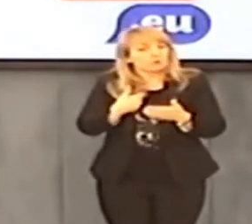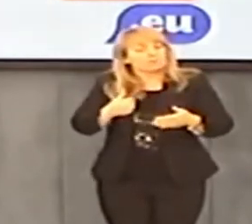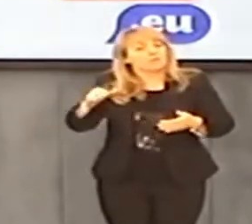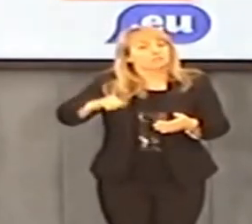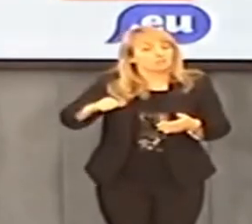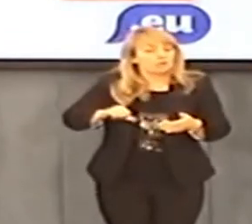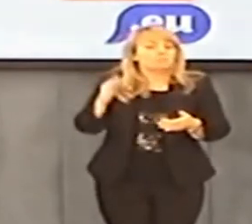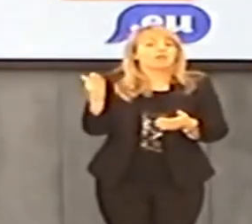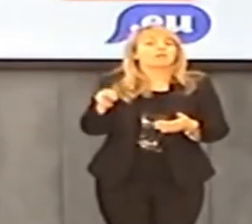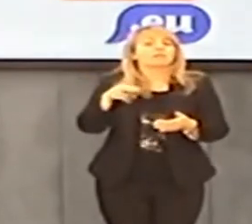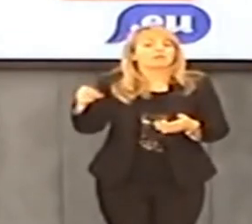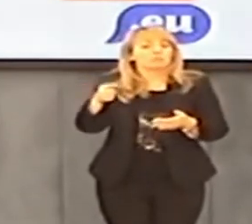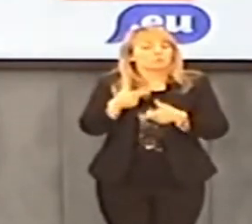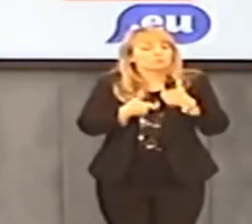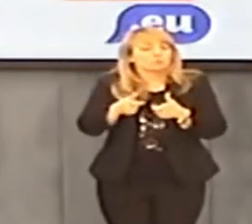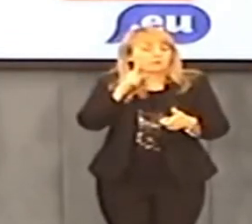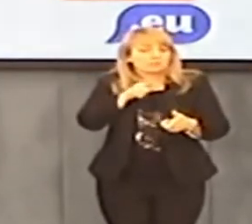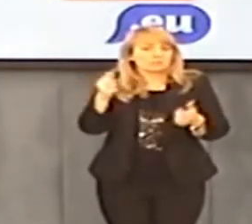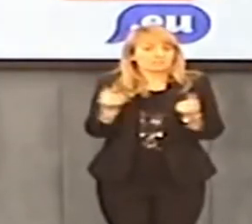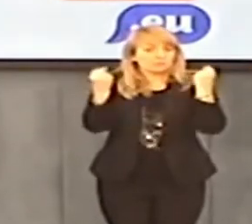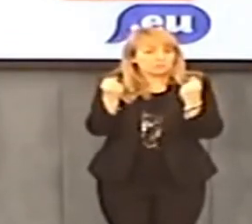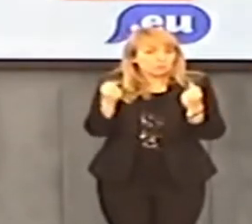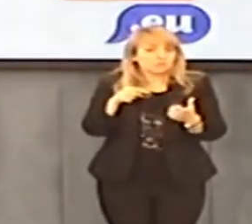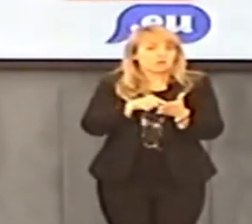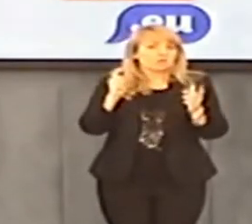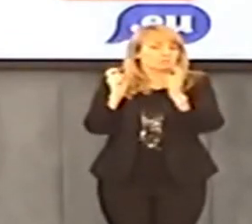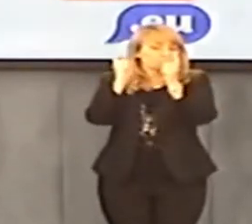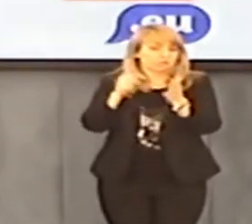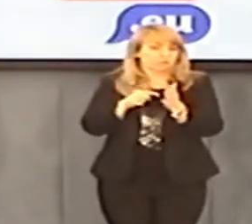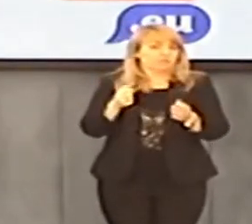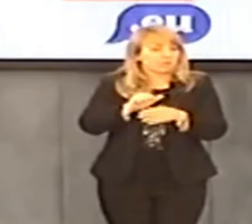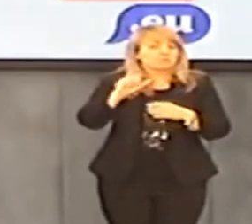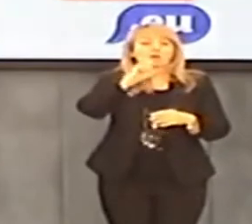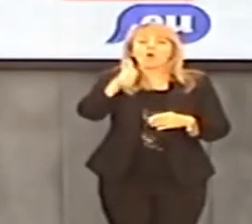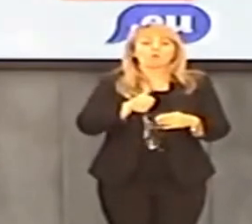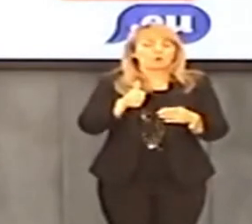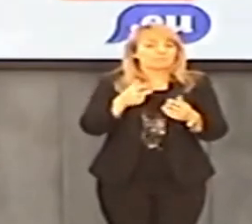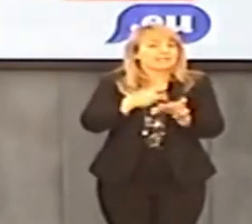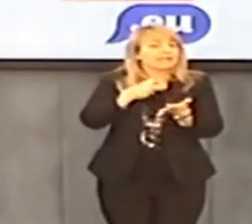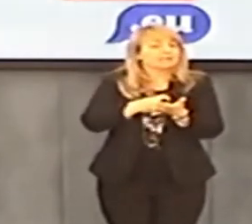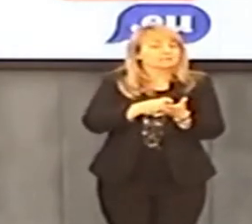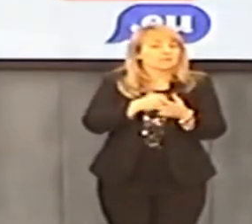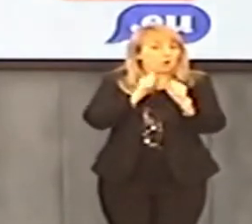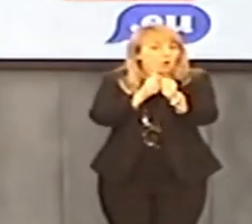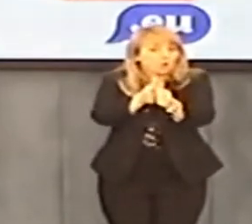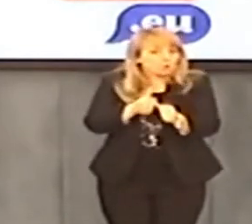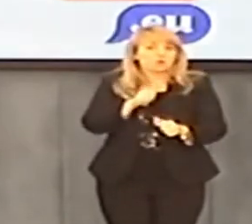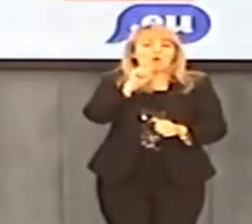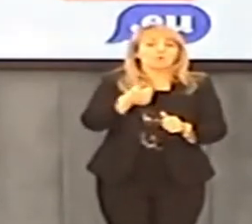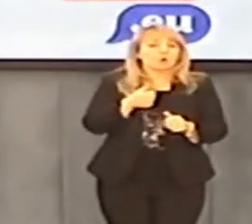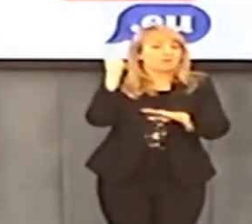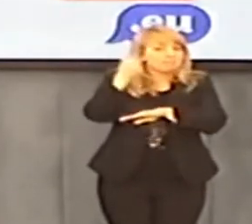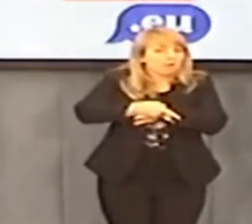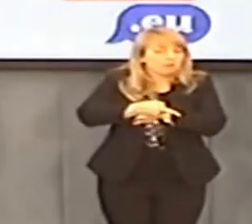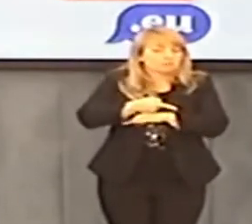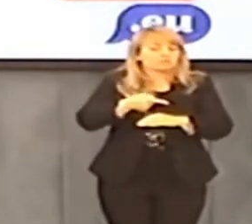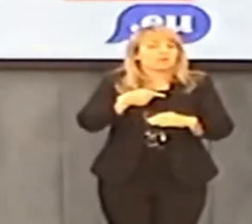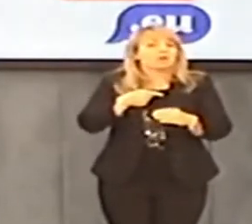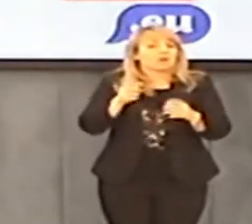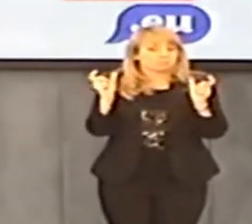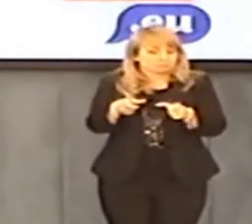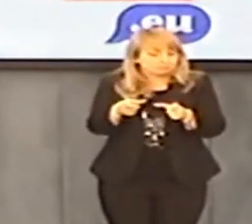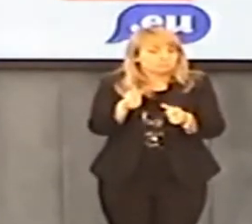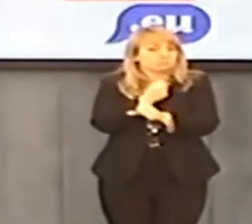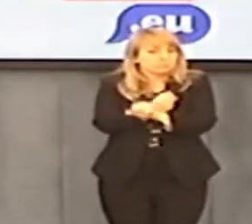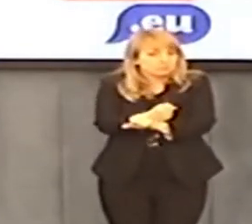prokuratury podjęcia realnych działań. Nie chowanie się za jakąś tam pomocą prawną, tylko realnych działań. jest po prostu europejski